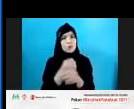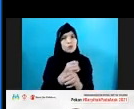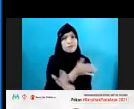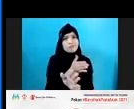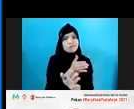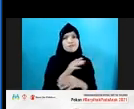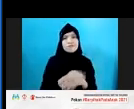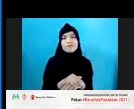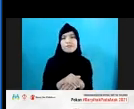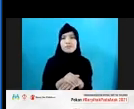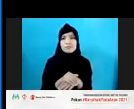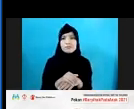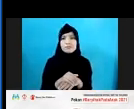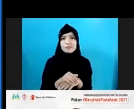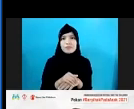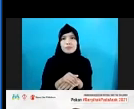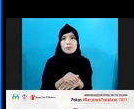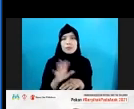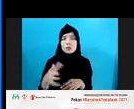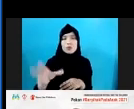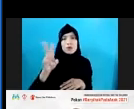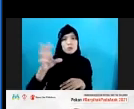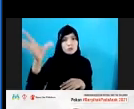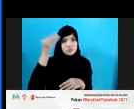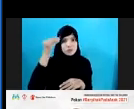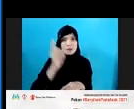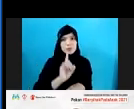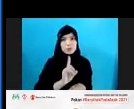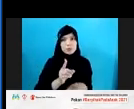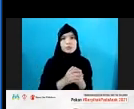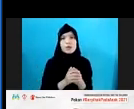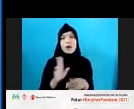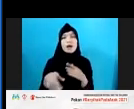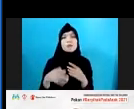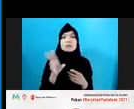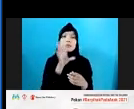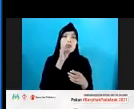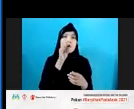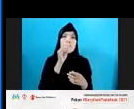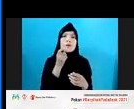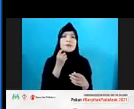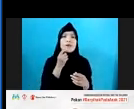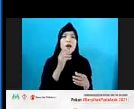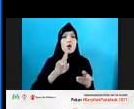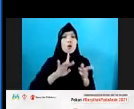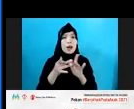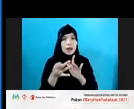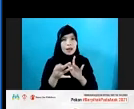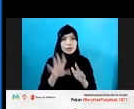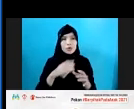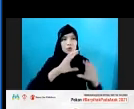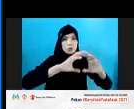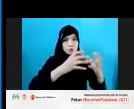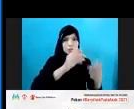ini. Itu yang kita pahami dulu ya. Ketika kita bicara online, itu adalah dunia lain yang